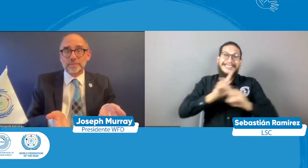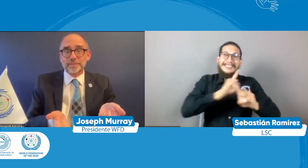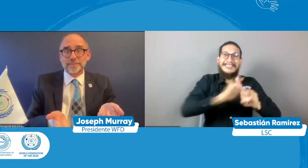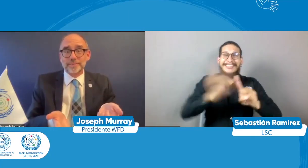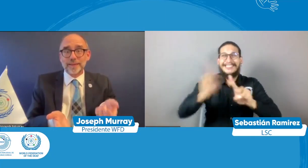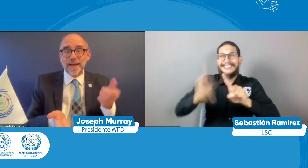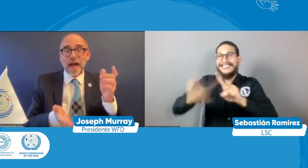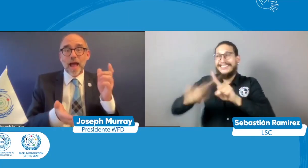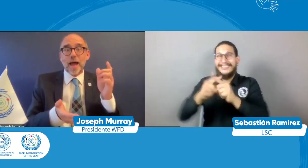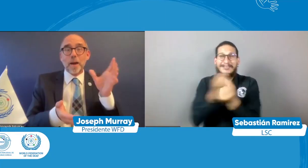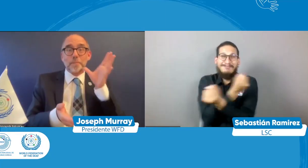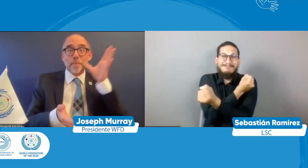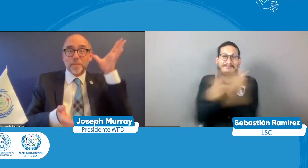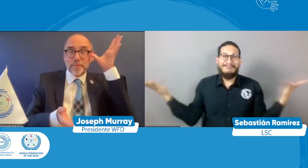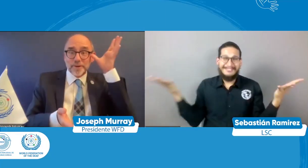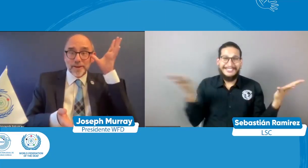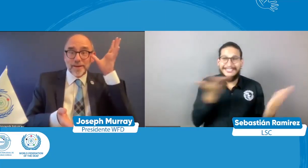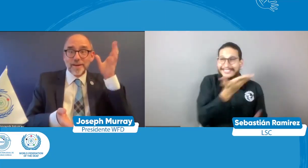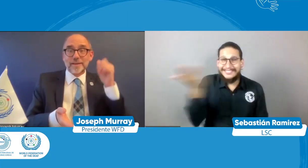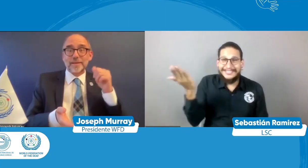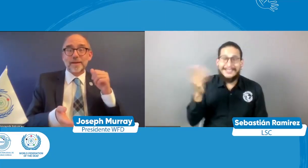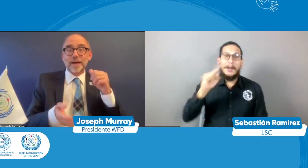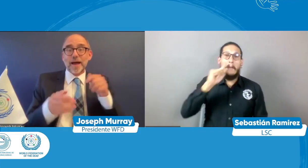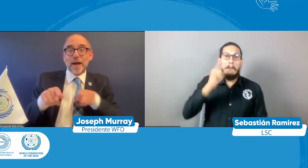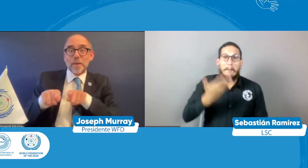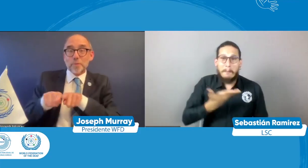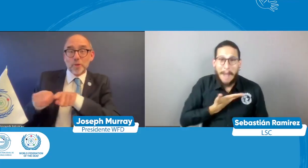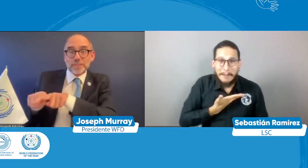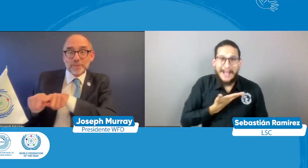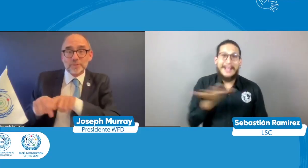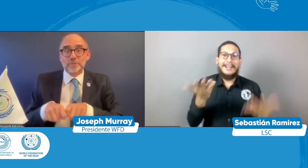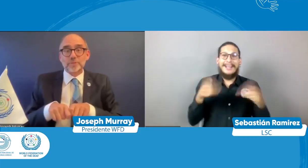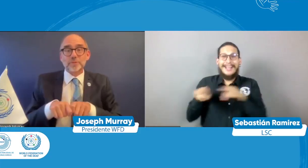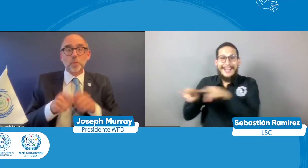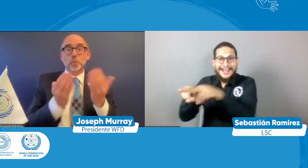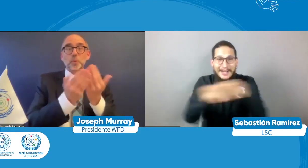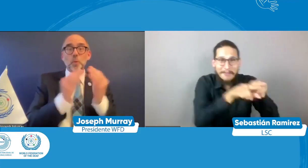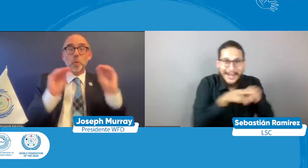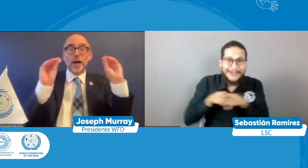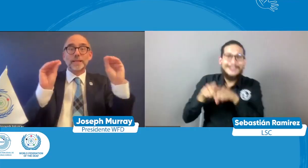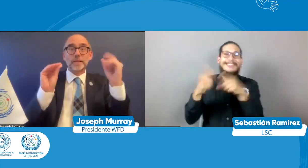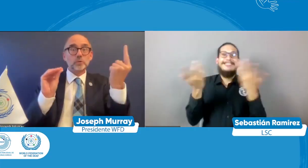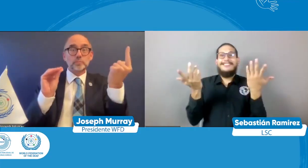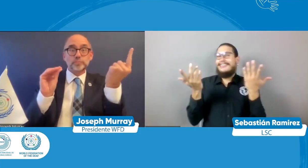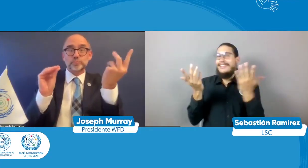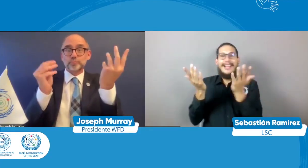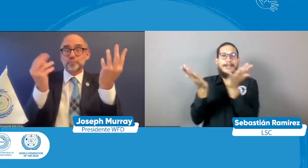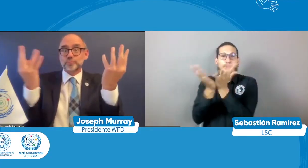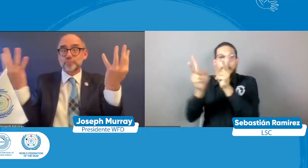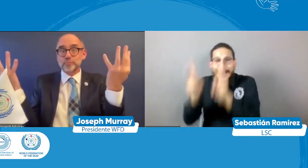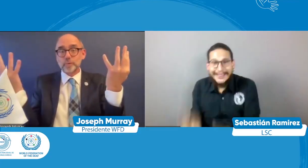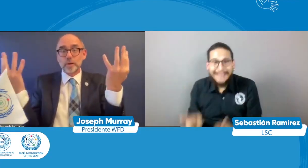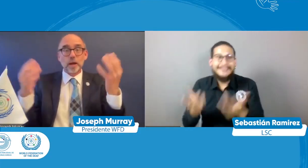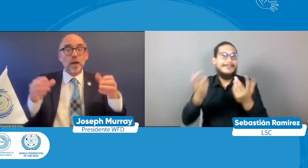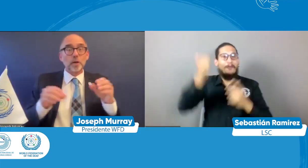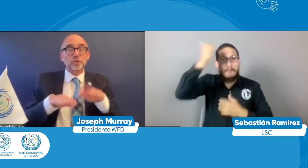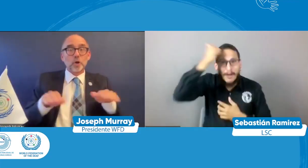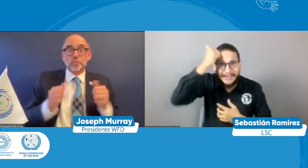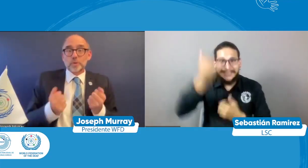es muy diferente a que se tenga un modelo de lengua y se tengan compañeros de lengua pares